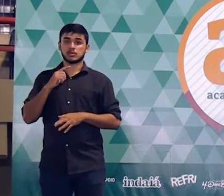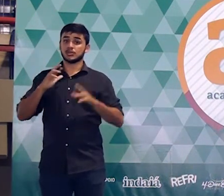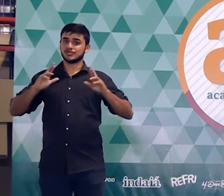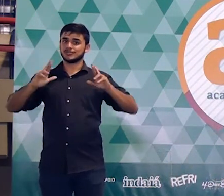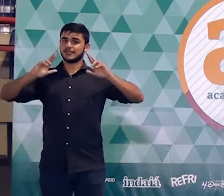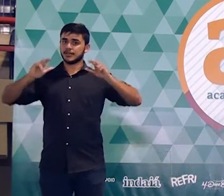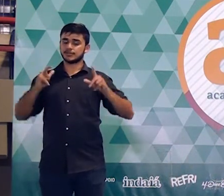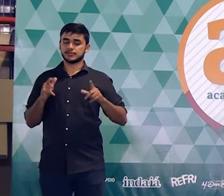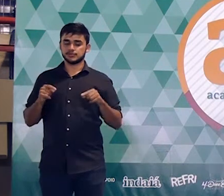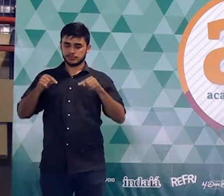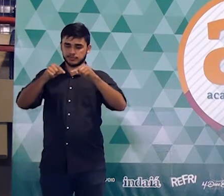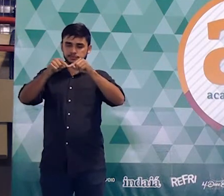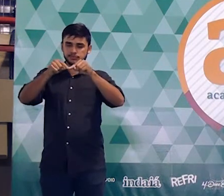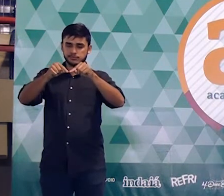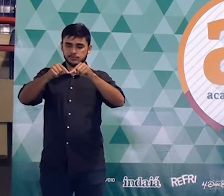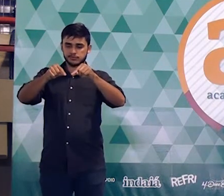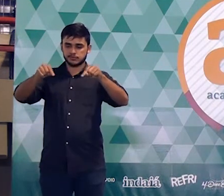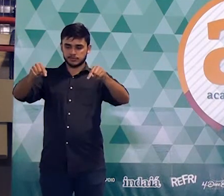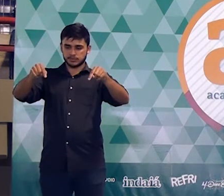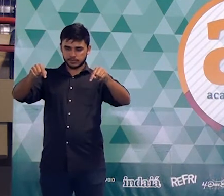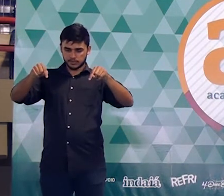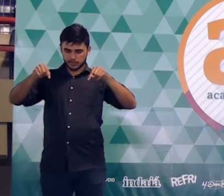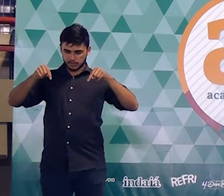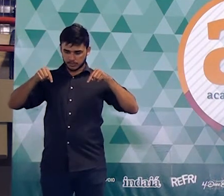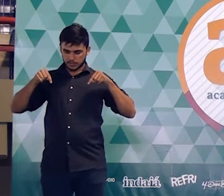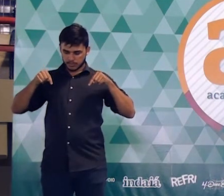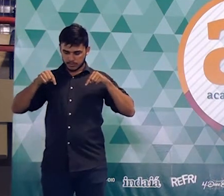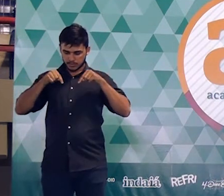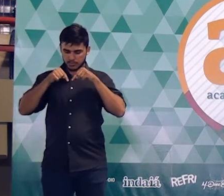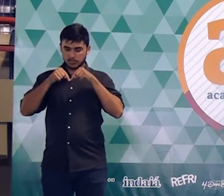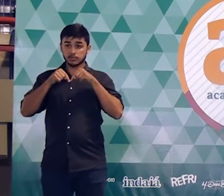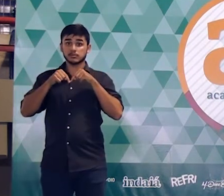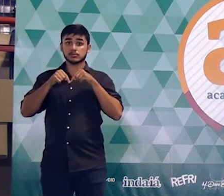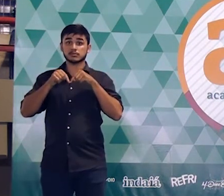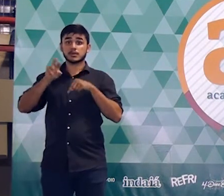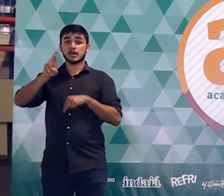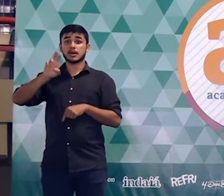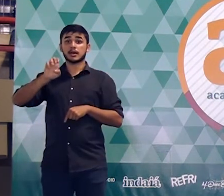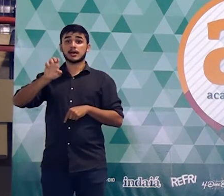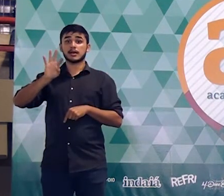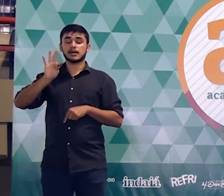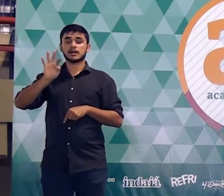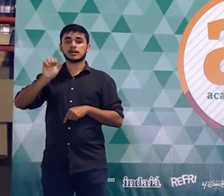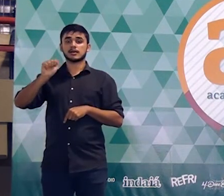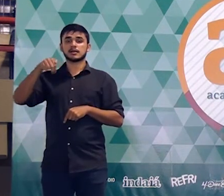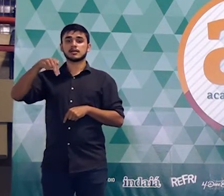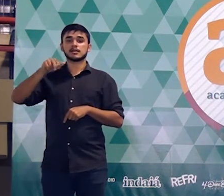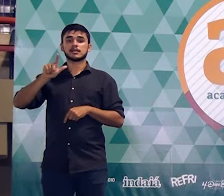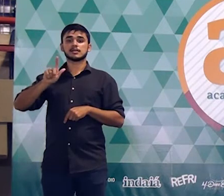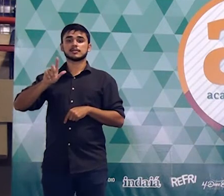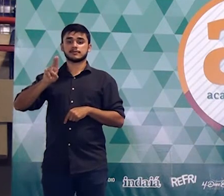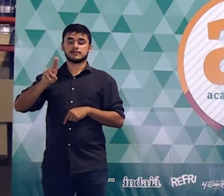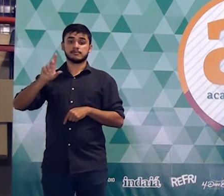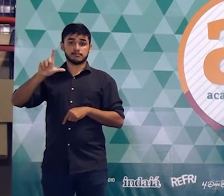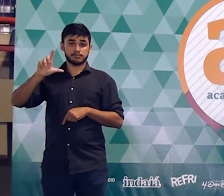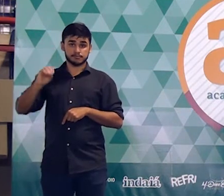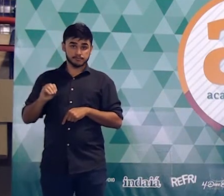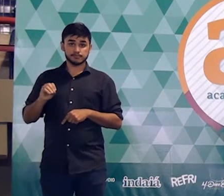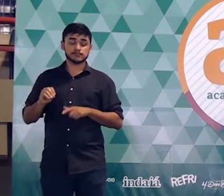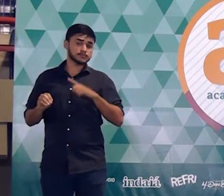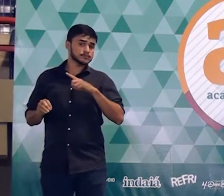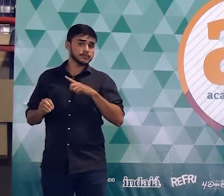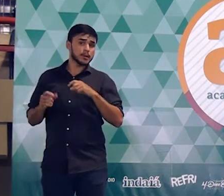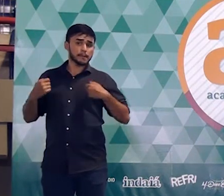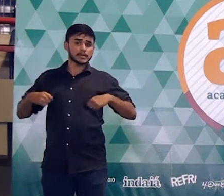do garrafão, qual é? É um formato retangular. E aí, o que é que eu preciso fazer? Eu